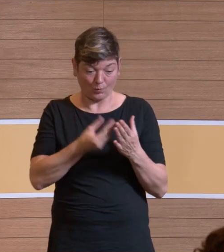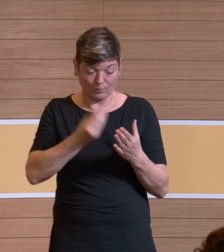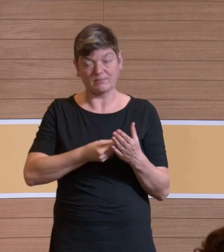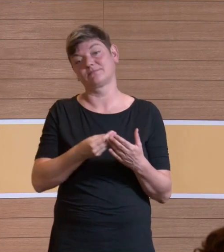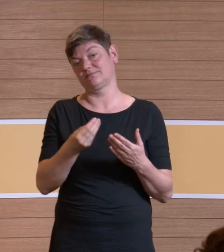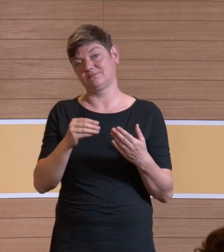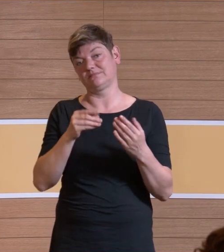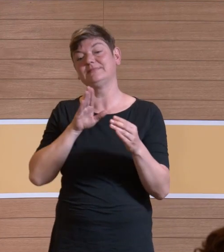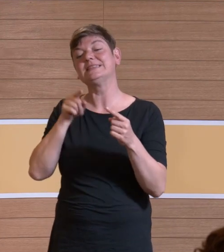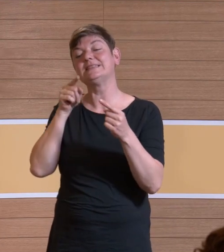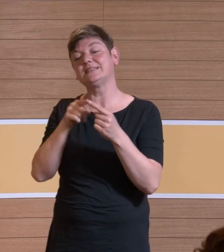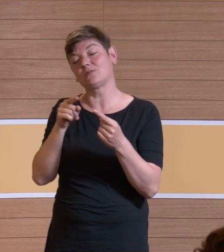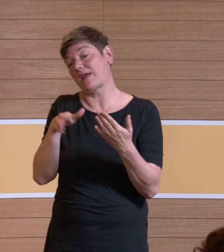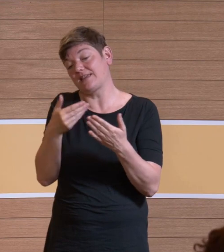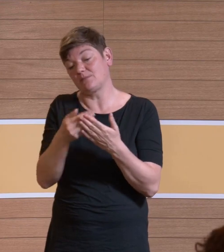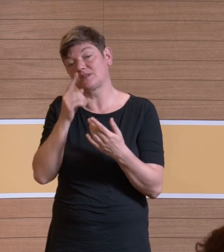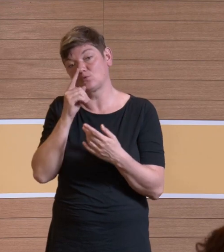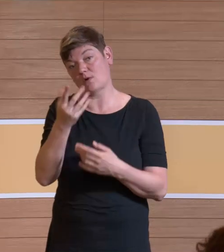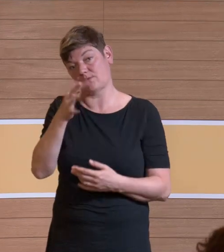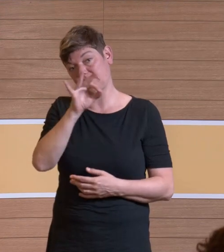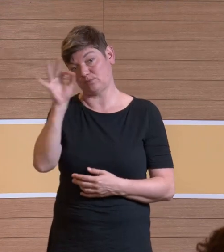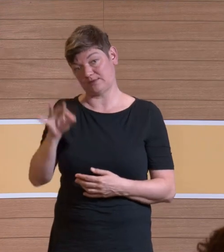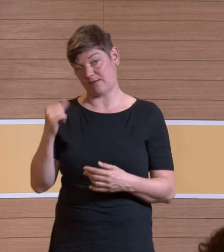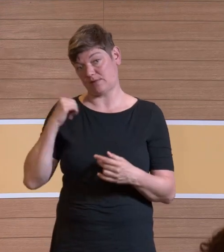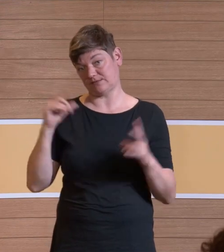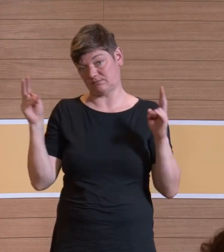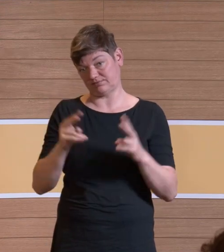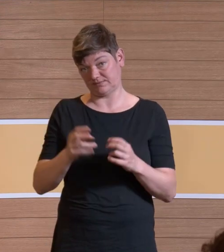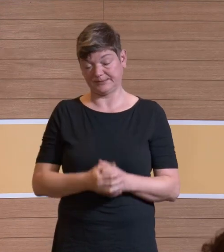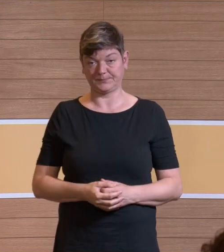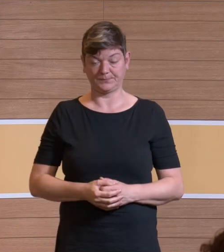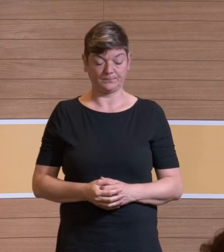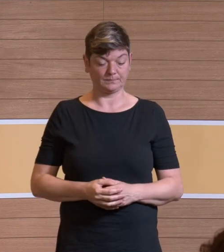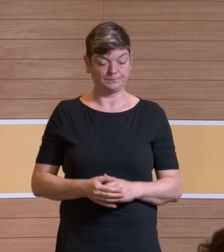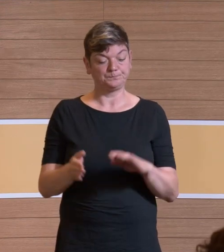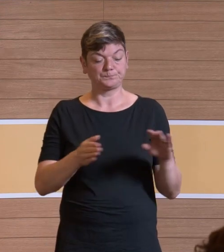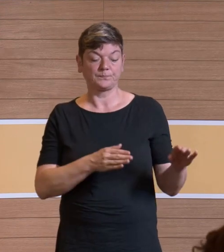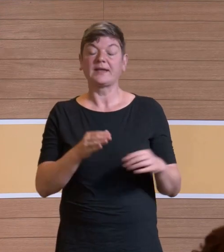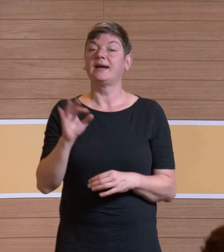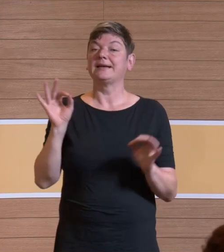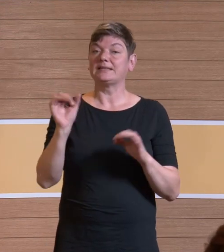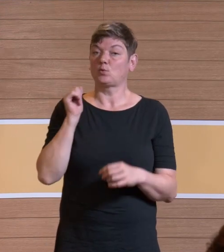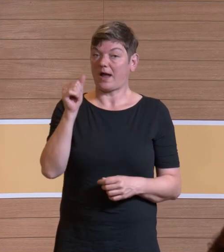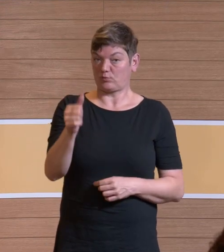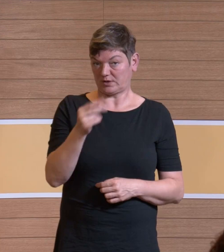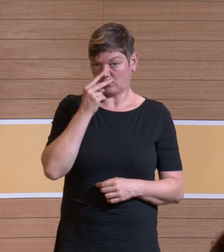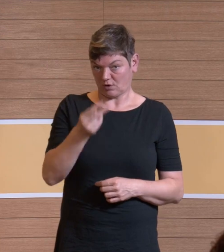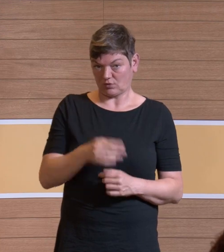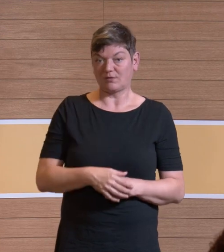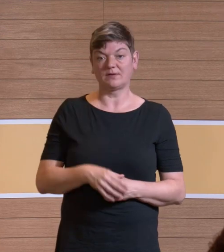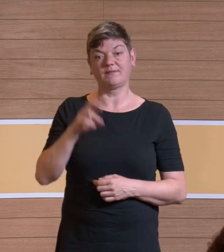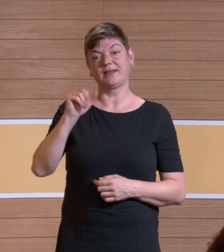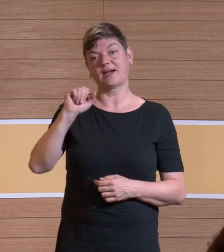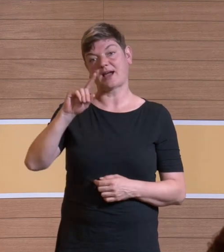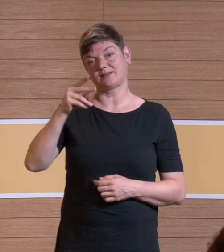Belastung eliminiert wird. Wenn wir uns jetzt so eine Risikoanschätzung anschauen, dann haben wir nach Radke